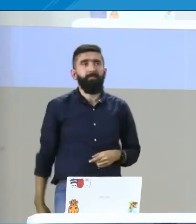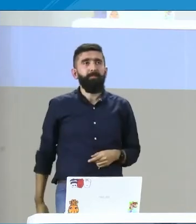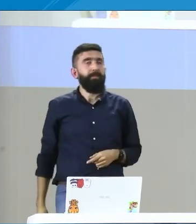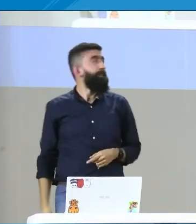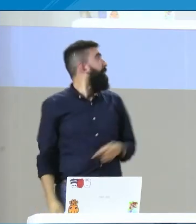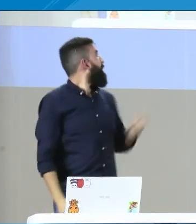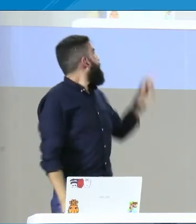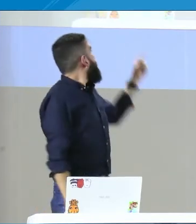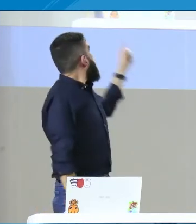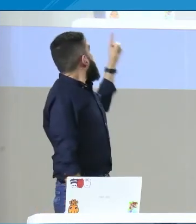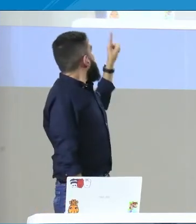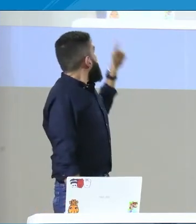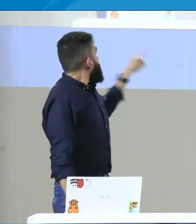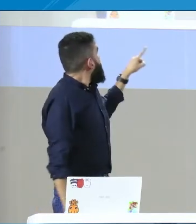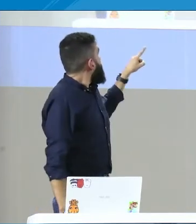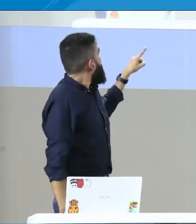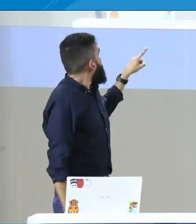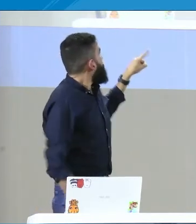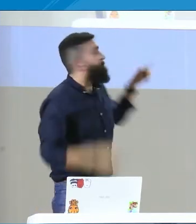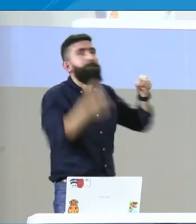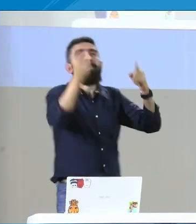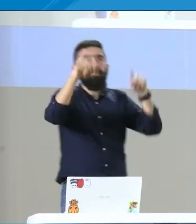modelos también, los docentes pueden entrar a apoyar este proceso.